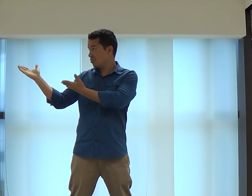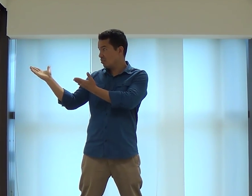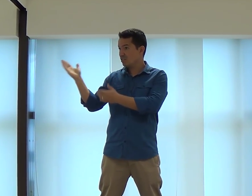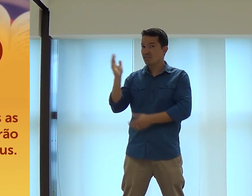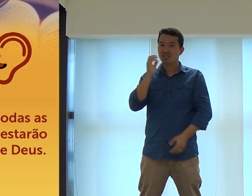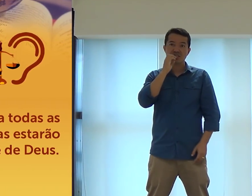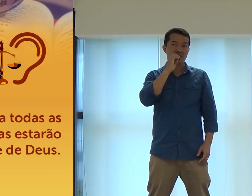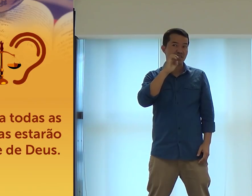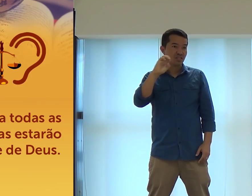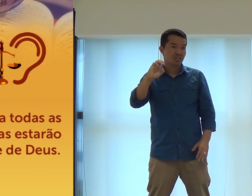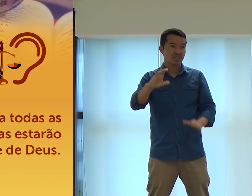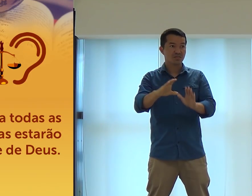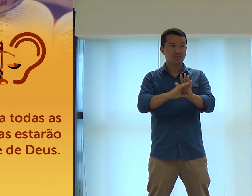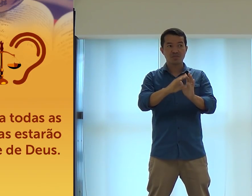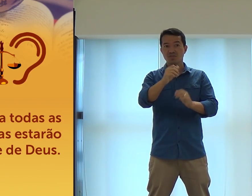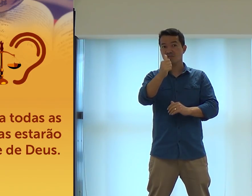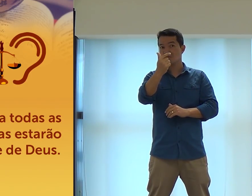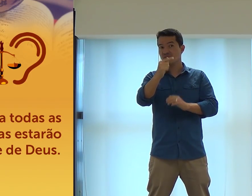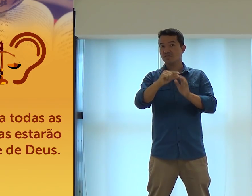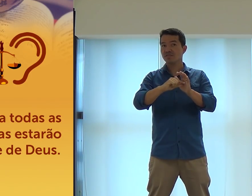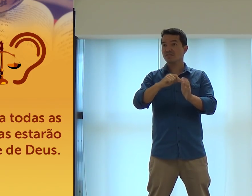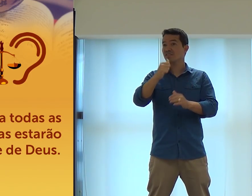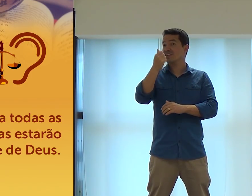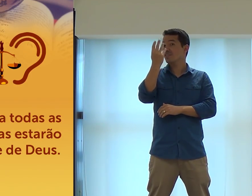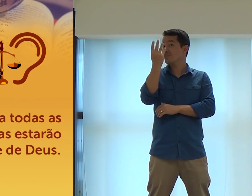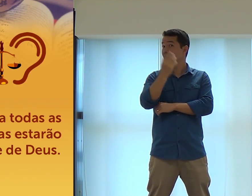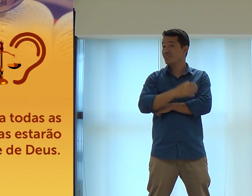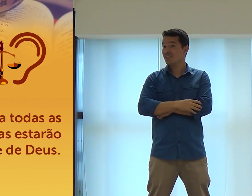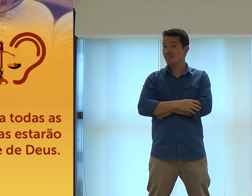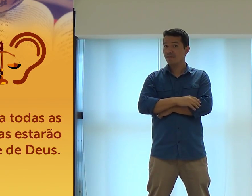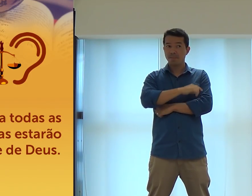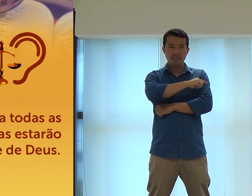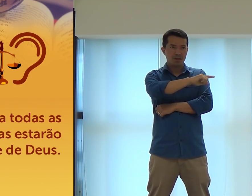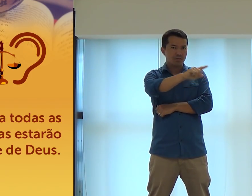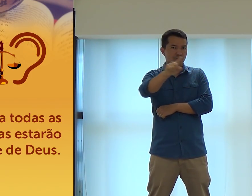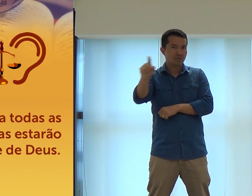Deus. Eclesiastes 14, versículo 12, falou isso.